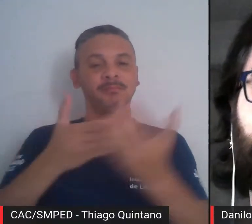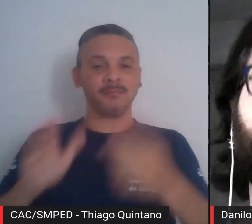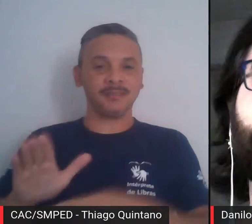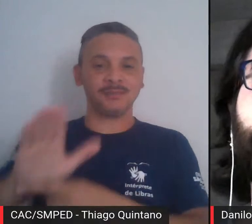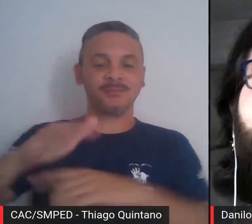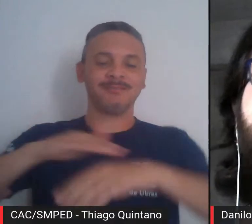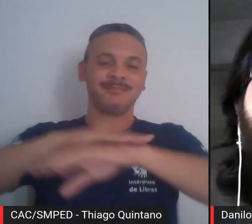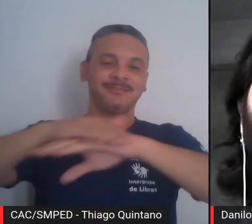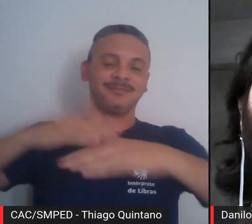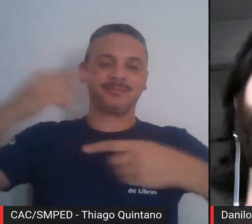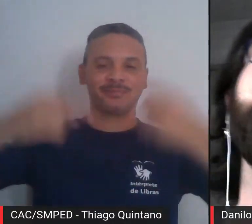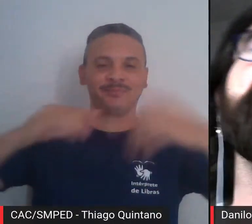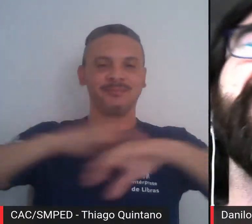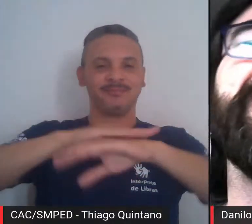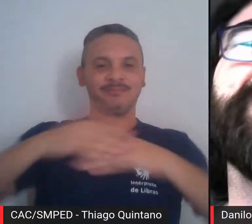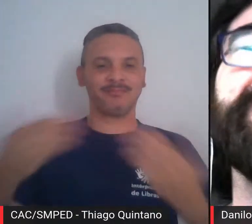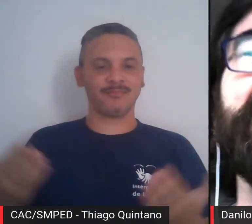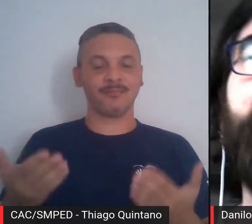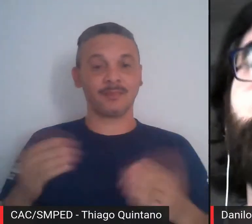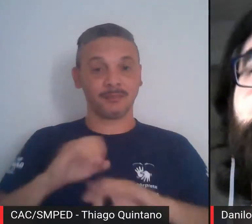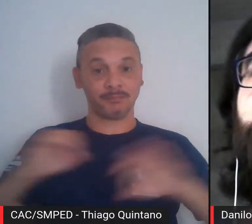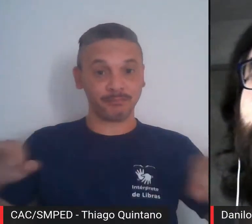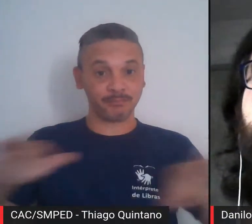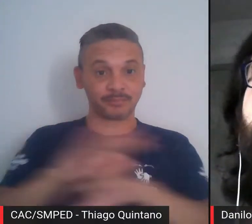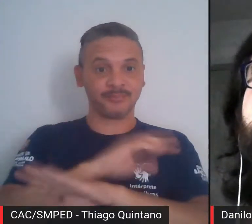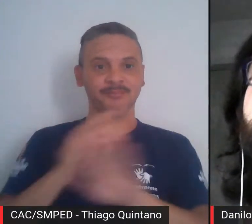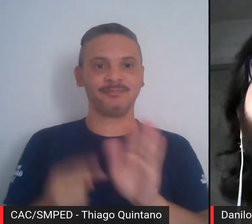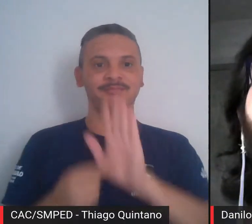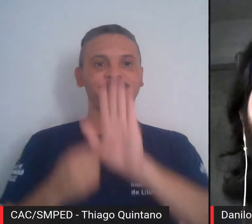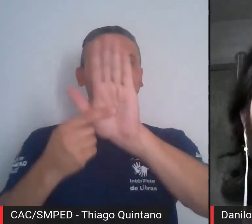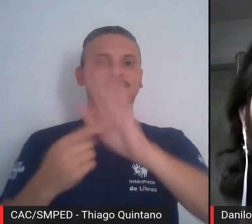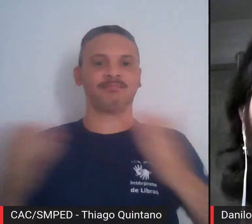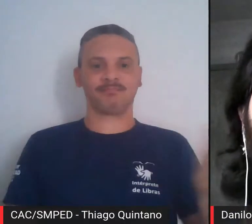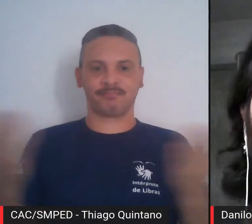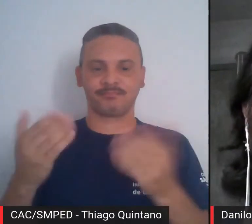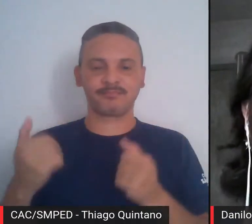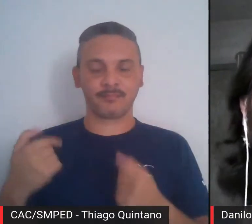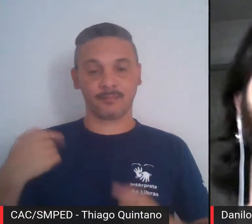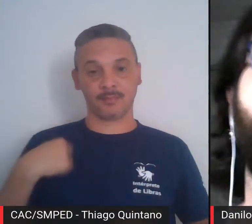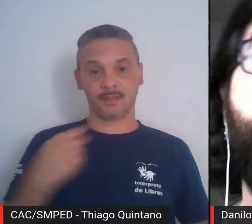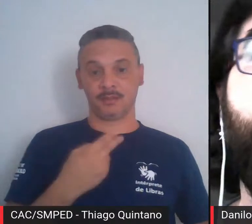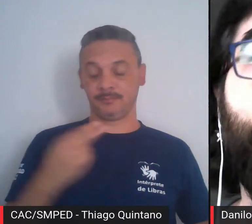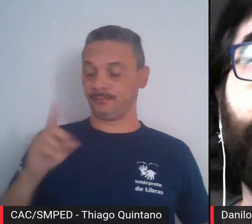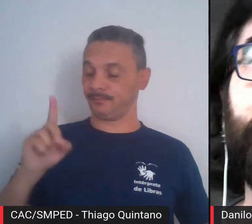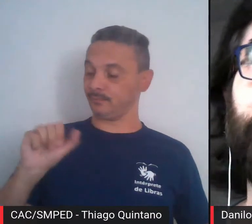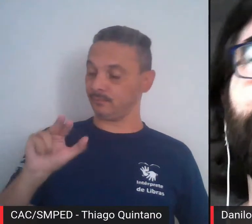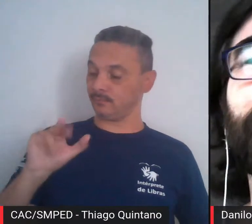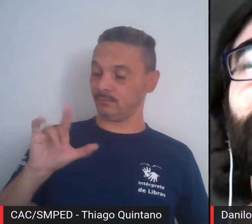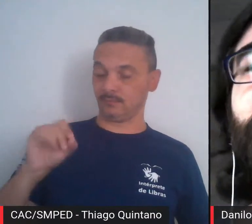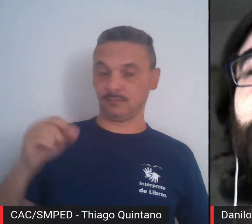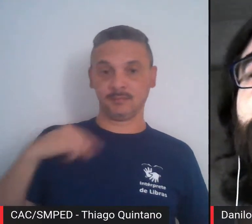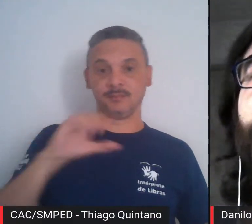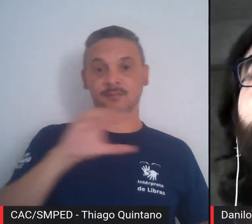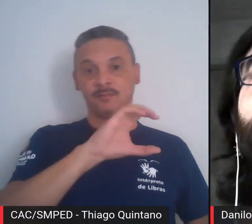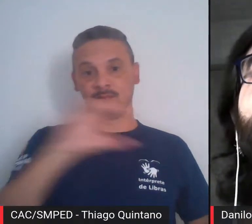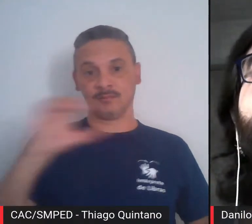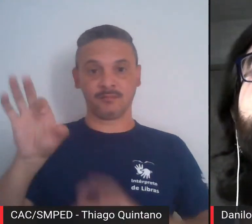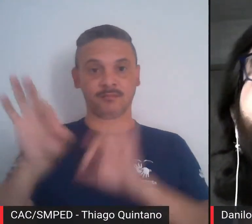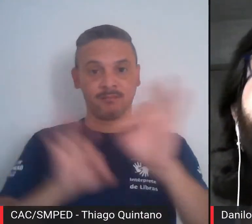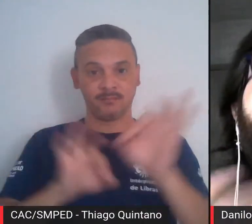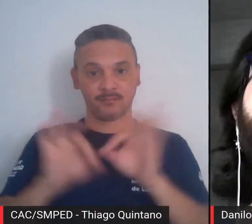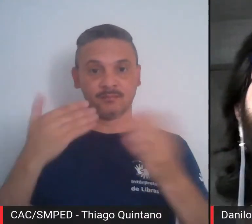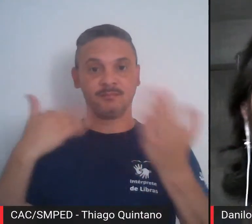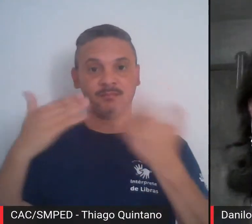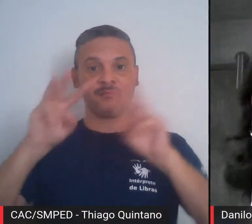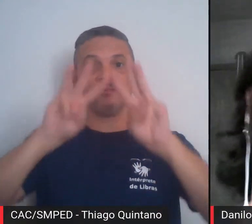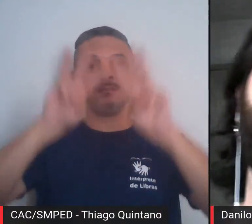debate. Então, encerrando essa etapa de apresentação, eu, Danilo, que sou o coordenador do programa Diálogos no